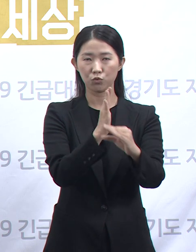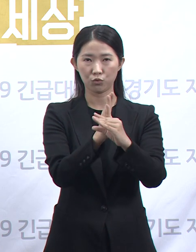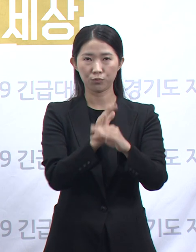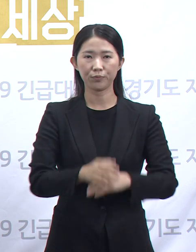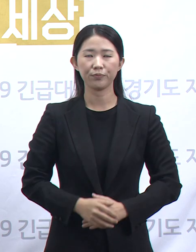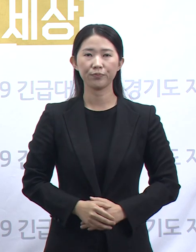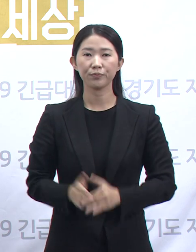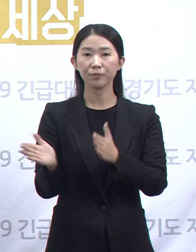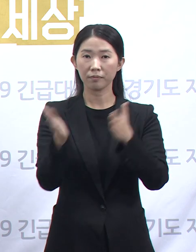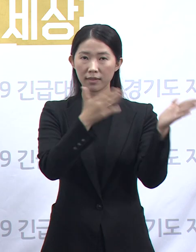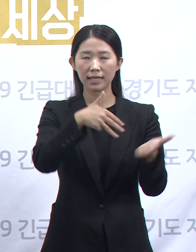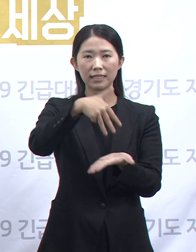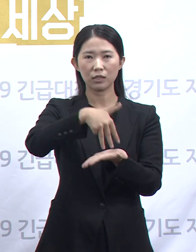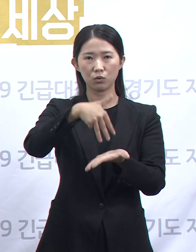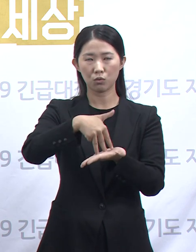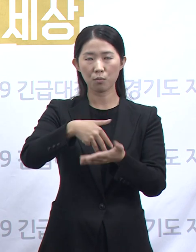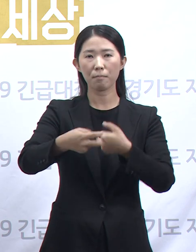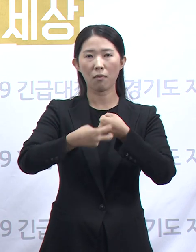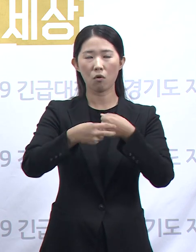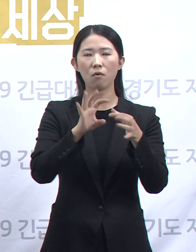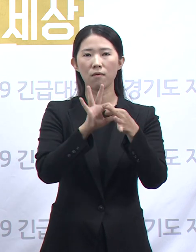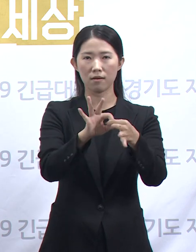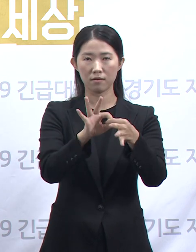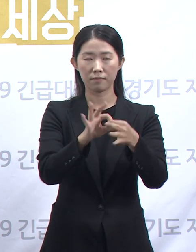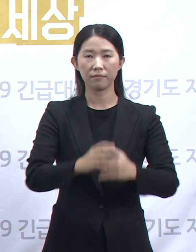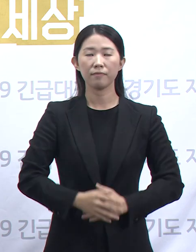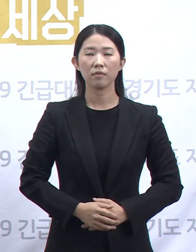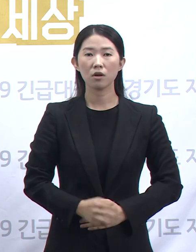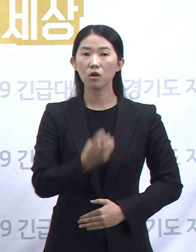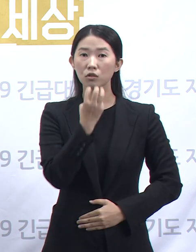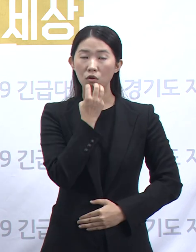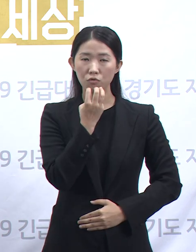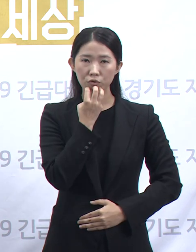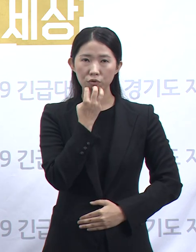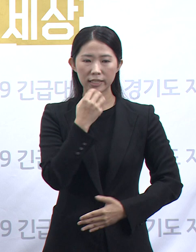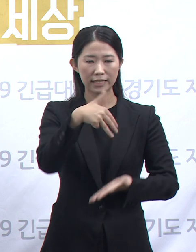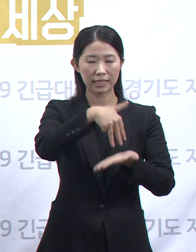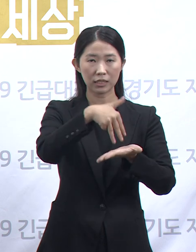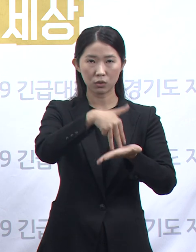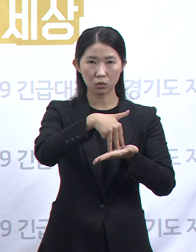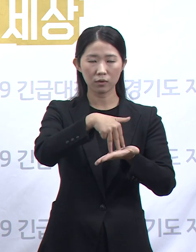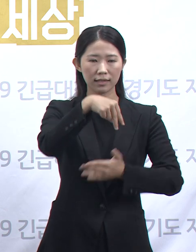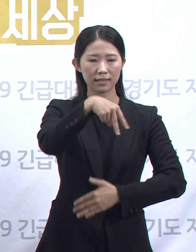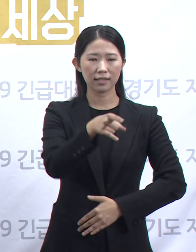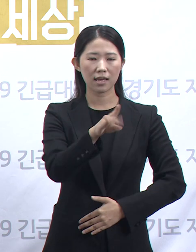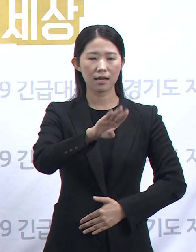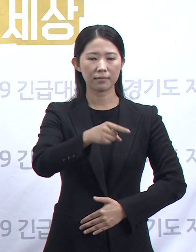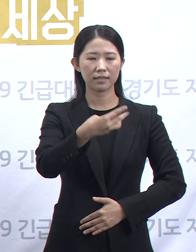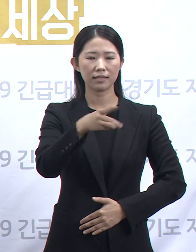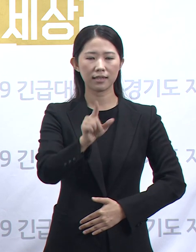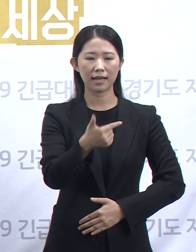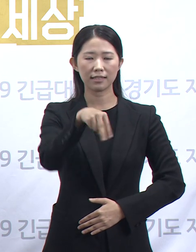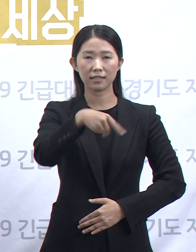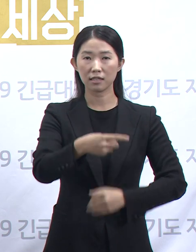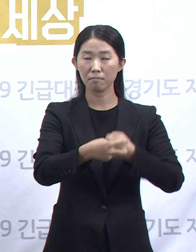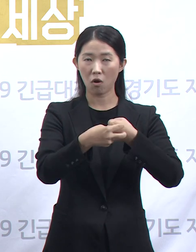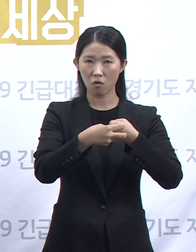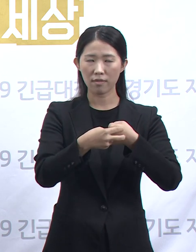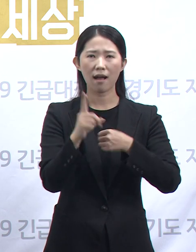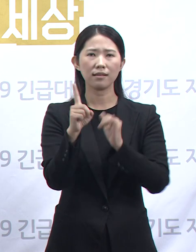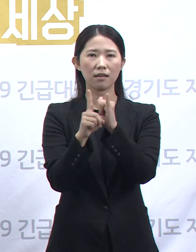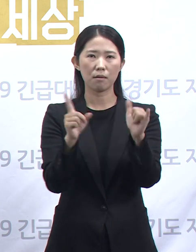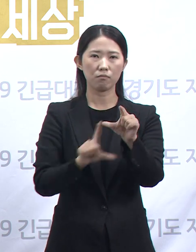세브란스 병원 관련 도내 확진 상황입니다. 서울 신천 세브란스 병원 관련 확진자 1명이 추가되어, 누적 확진자는 총